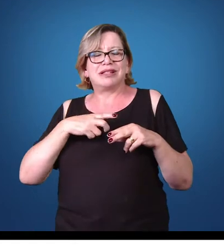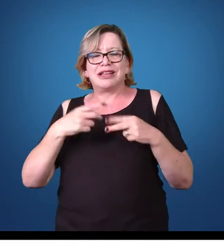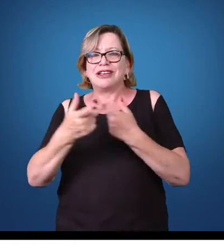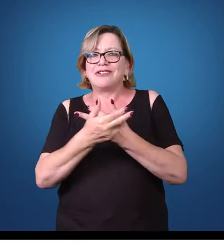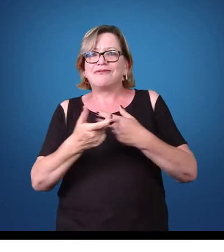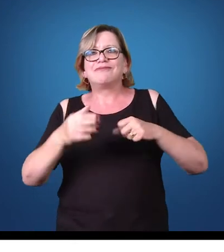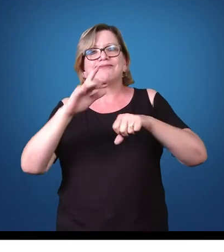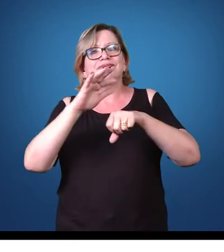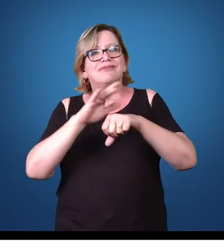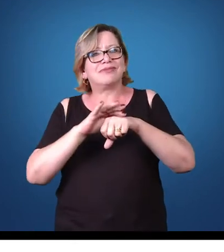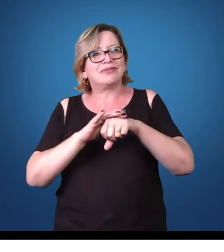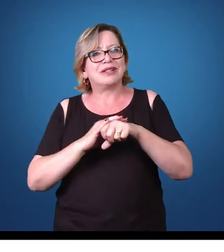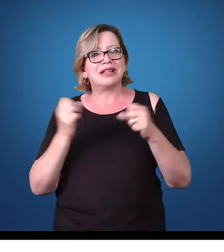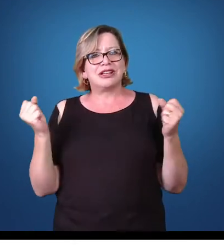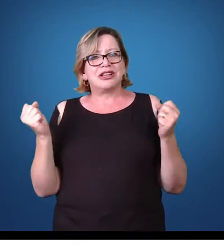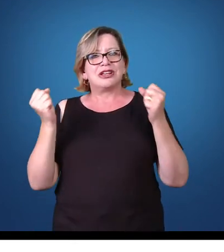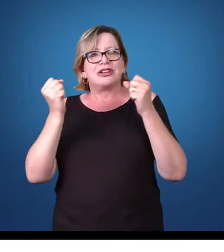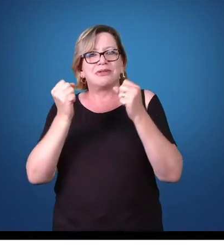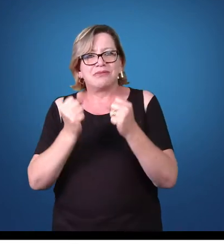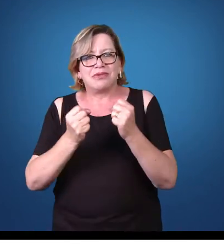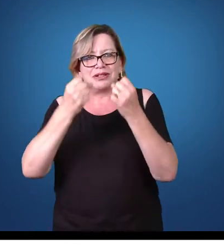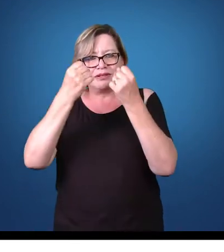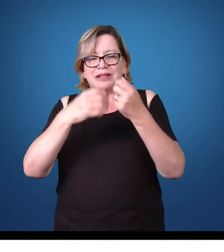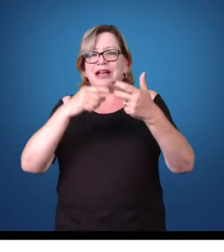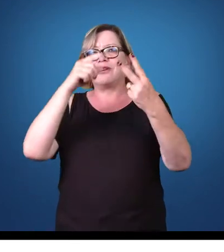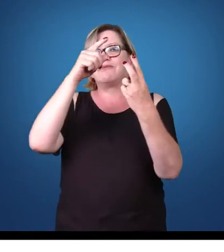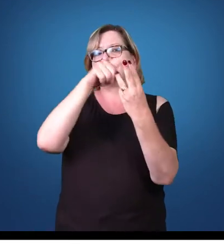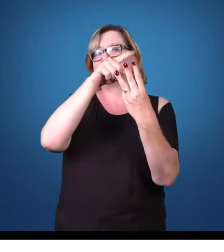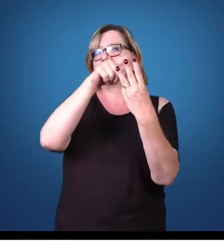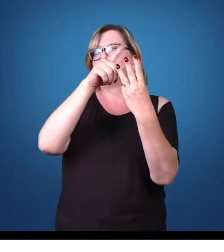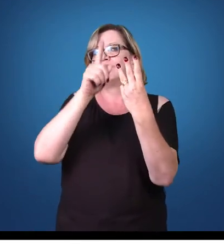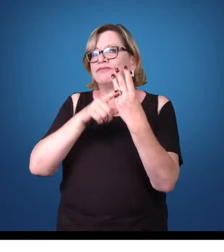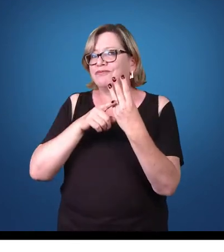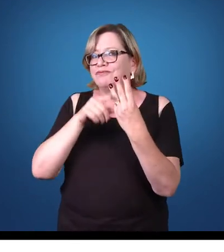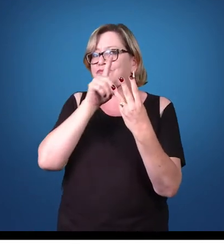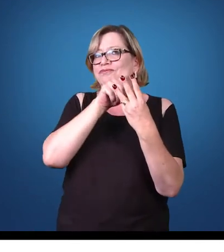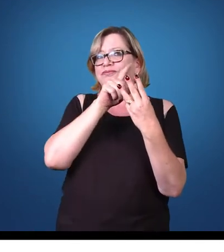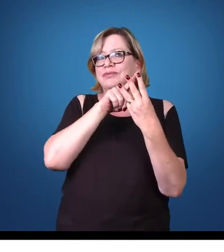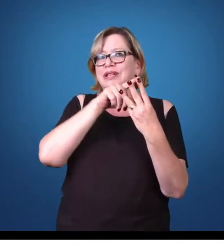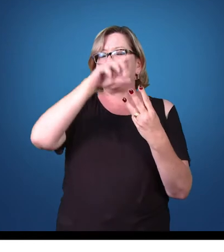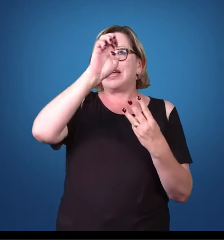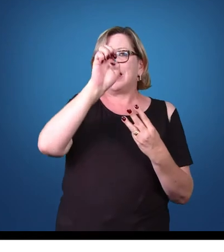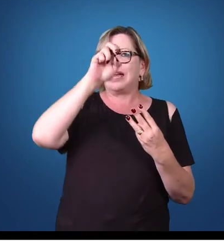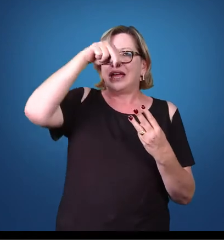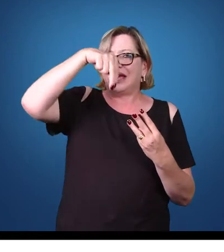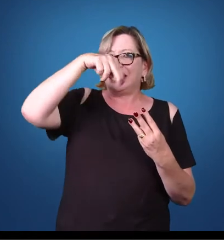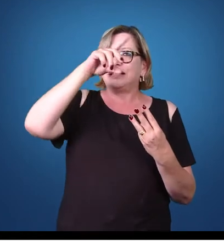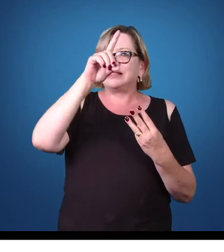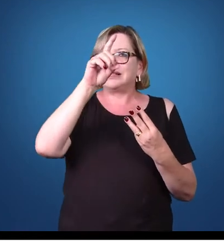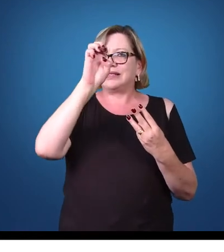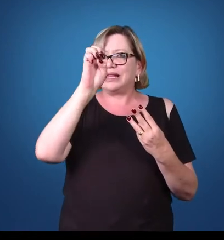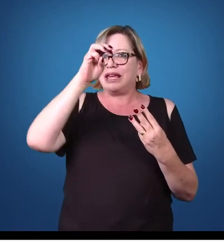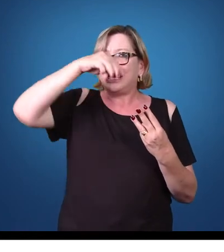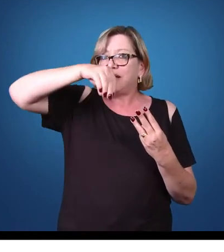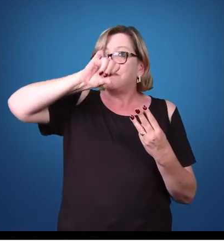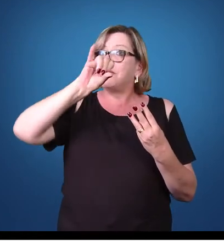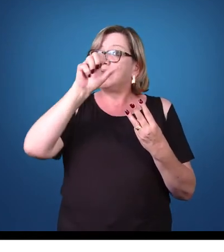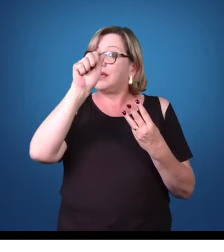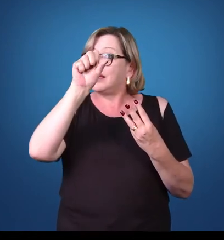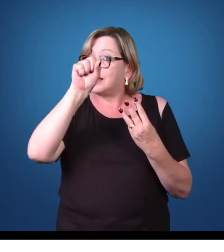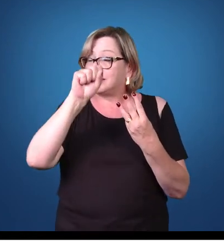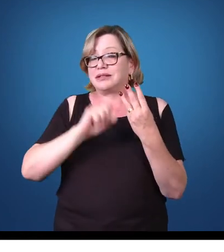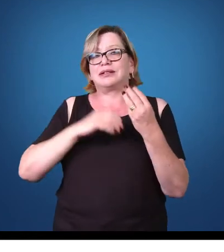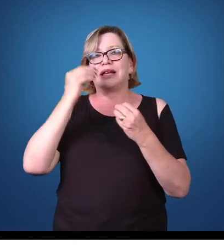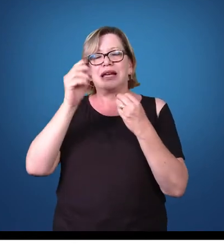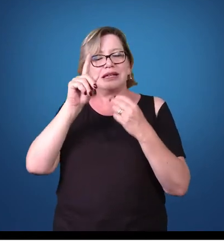doenças, a gente pode delimitá-las em três. As doenças endêmicas, denominadas endemias, são